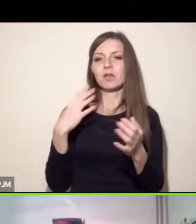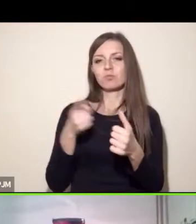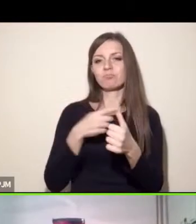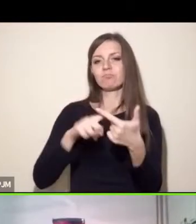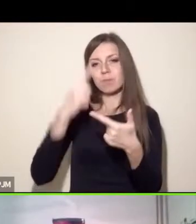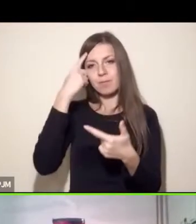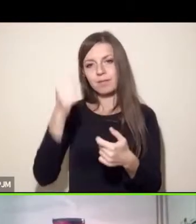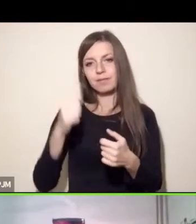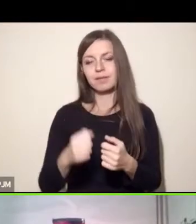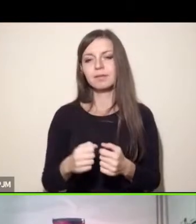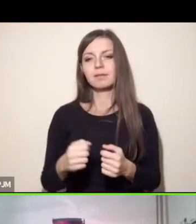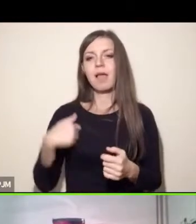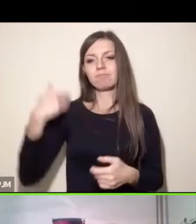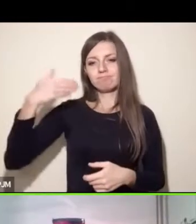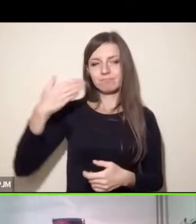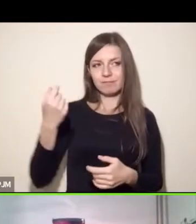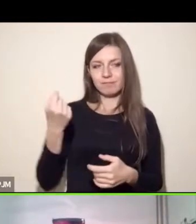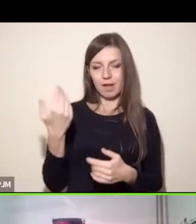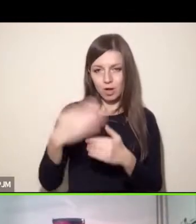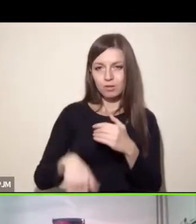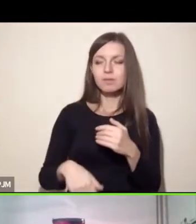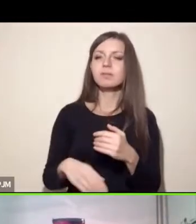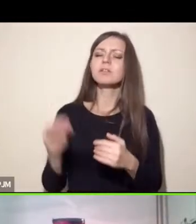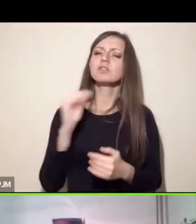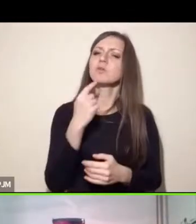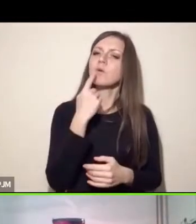trzeba byłoby też wskazać